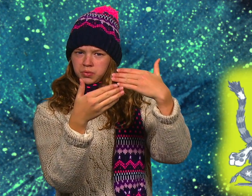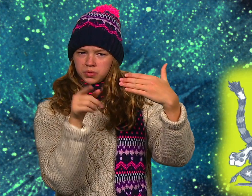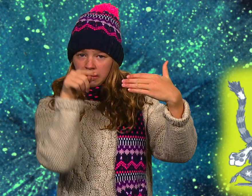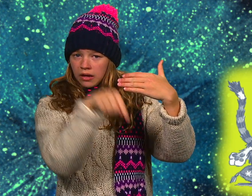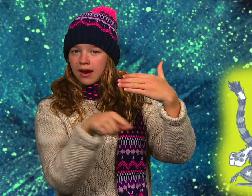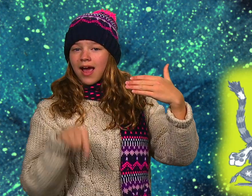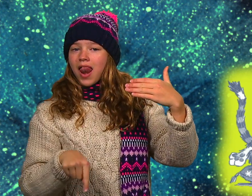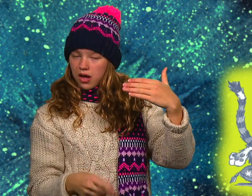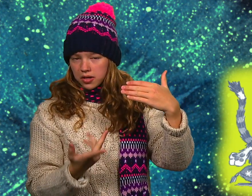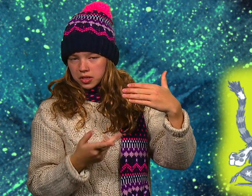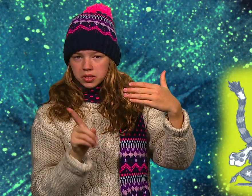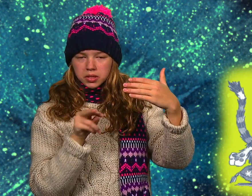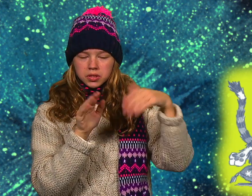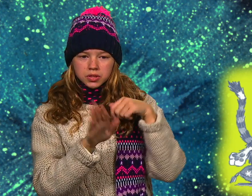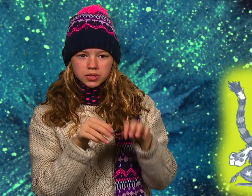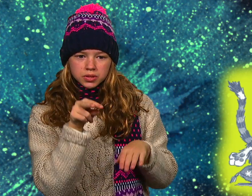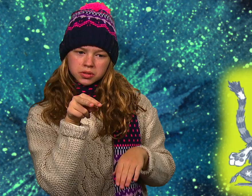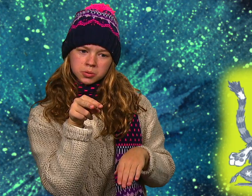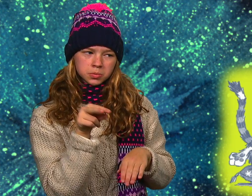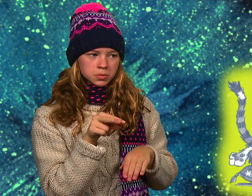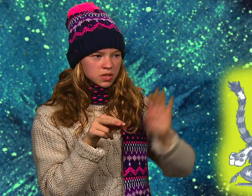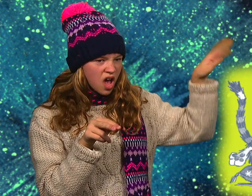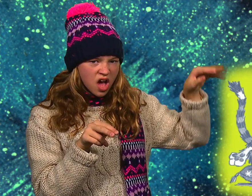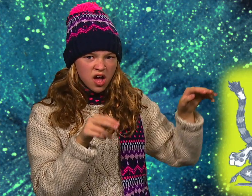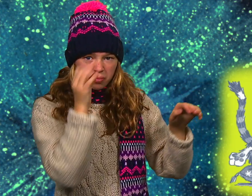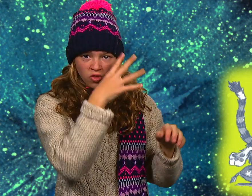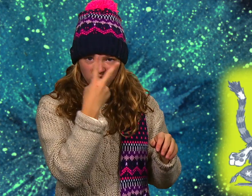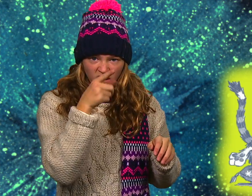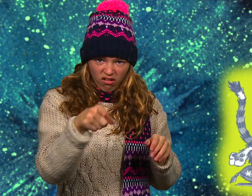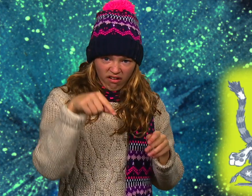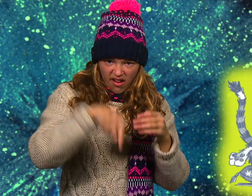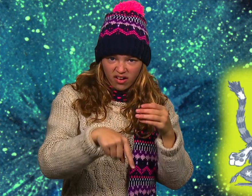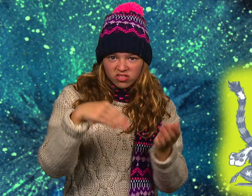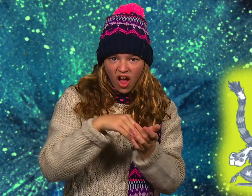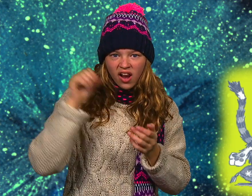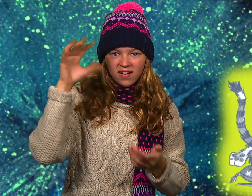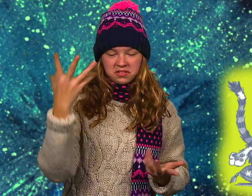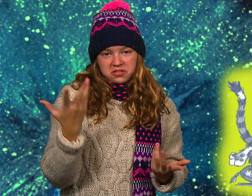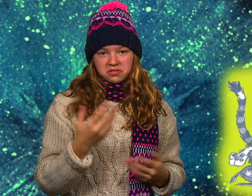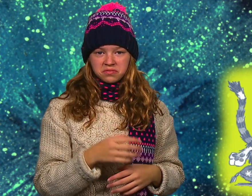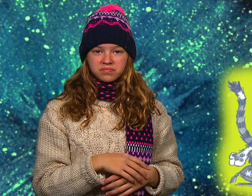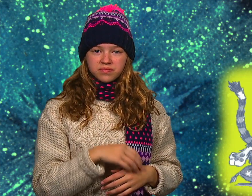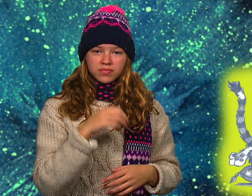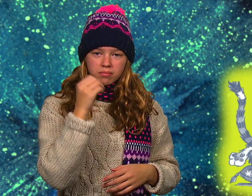Da sieht Soja, dass die Tür zum Keller offen steht. Miau, Bruno, schau mal, da brennt Licht.